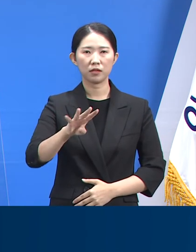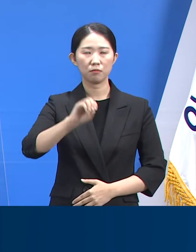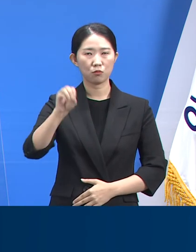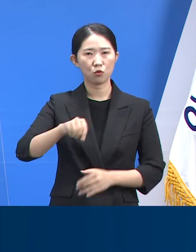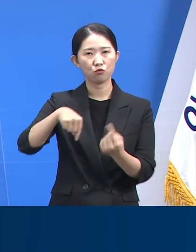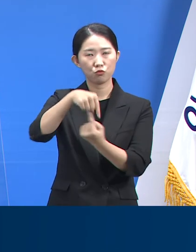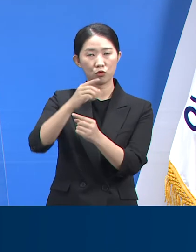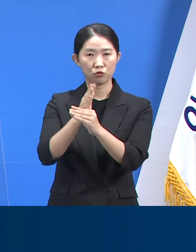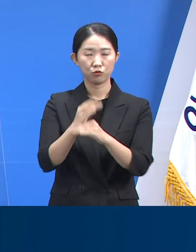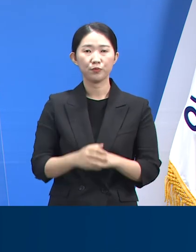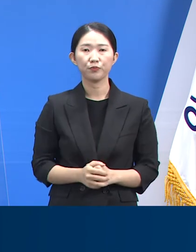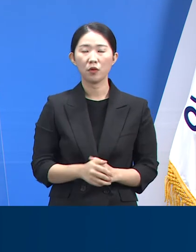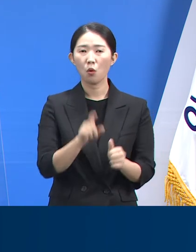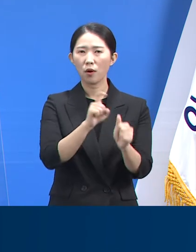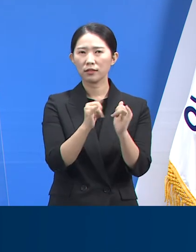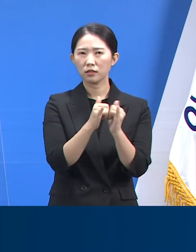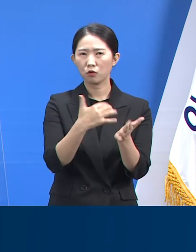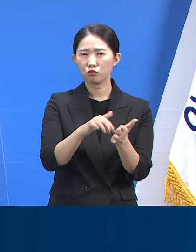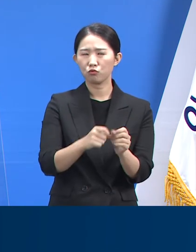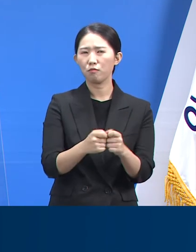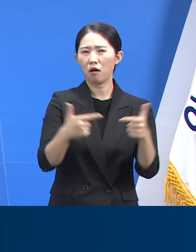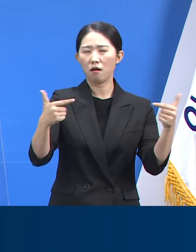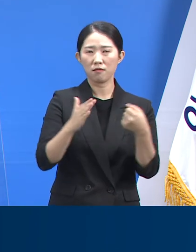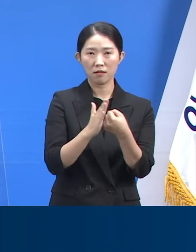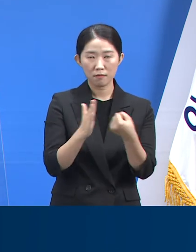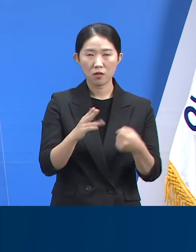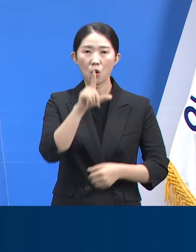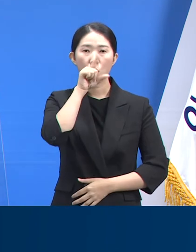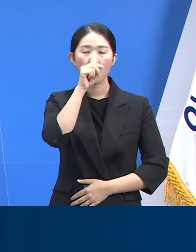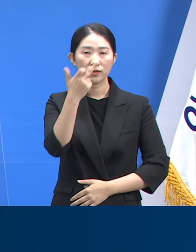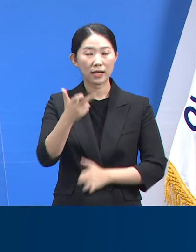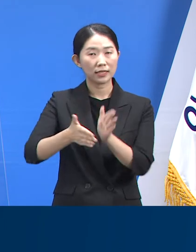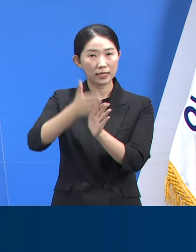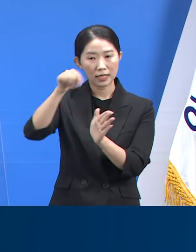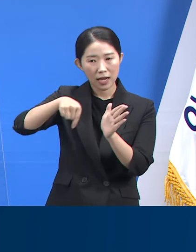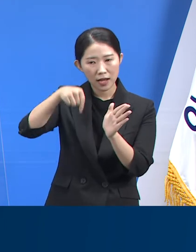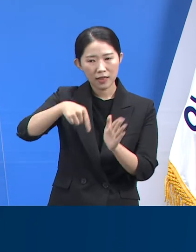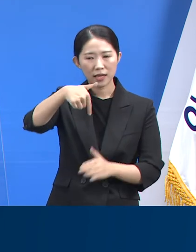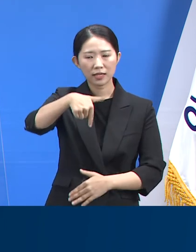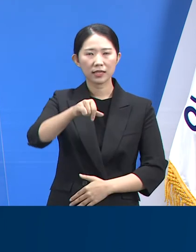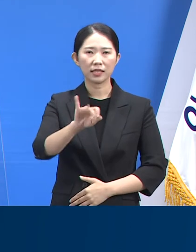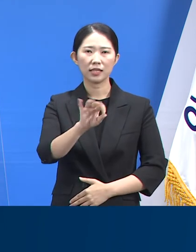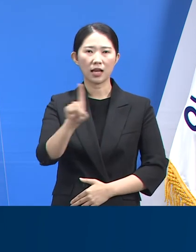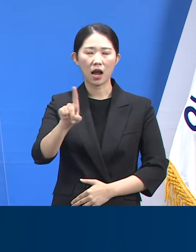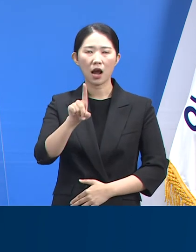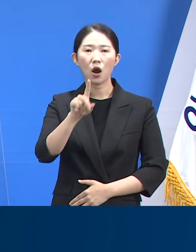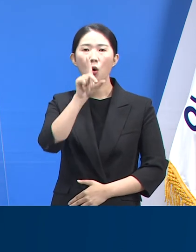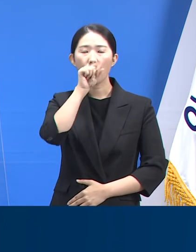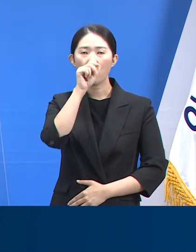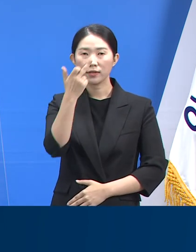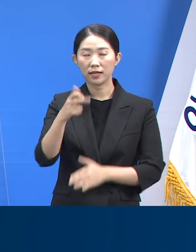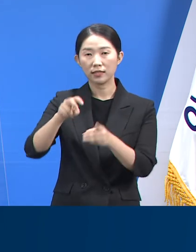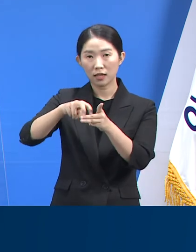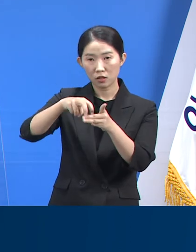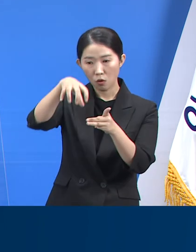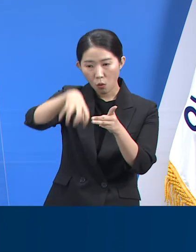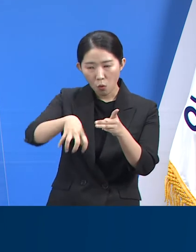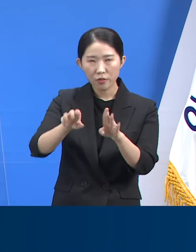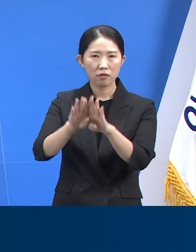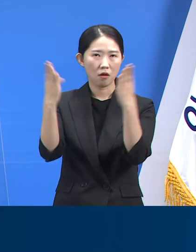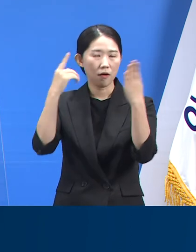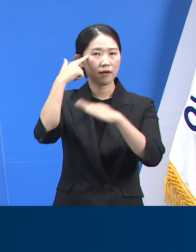경기도는 확진자 급증에 대응해서 오산시에 위치한 기안오산 교육센터 164병상을 9월 15일에